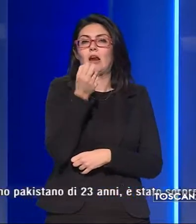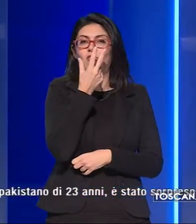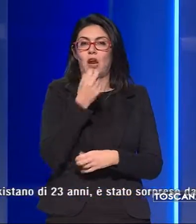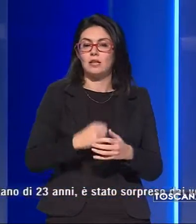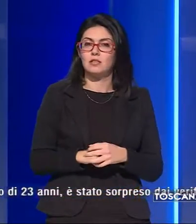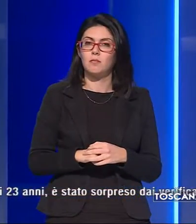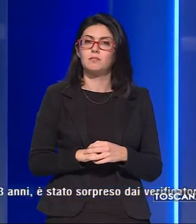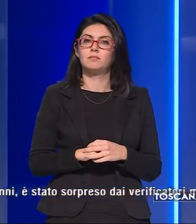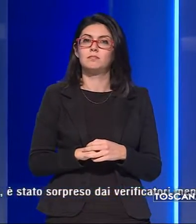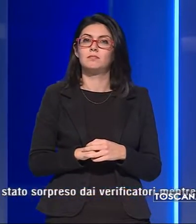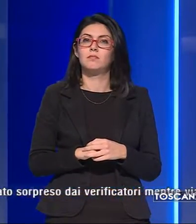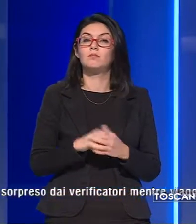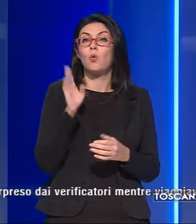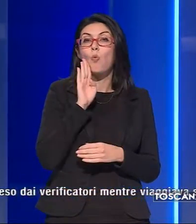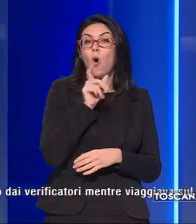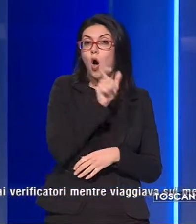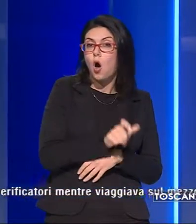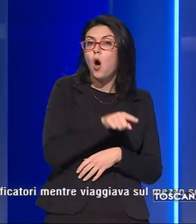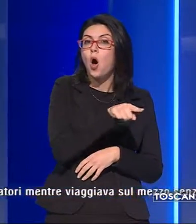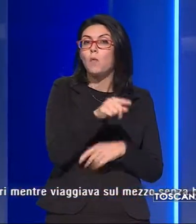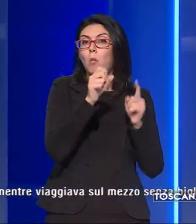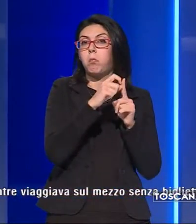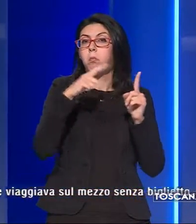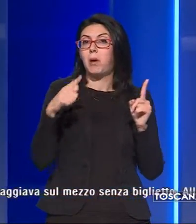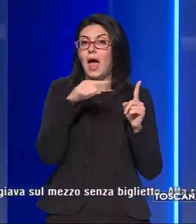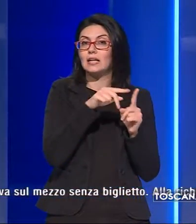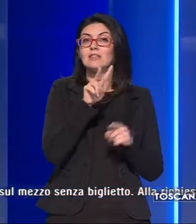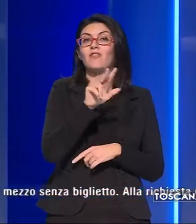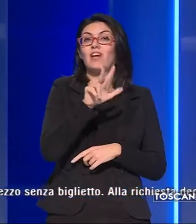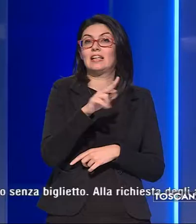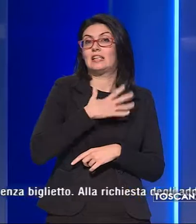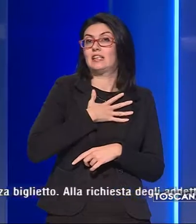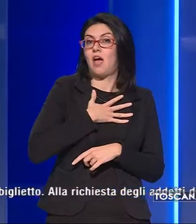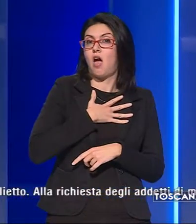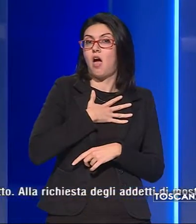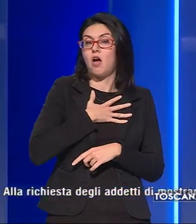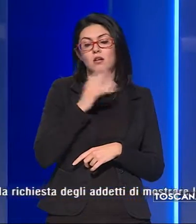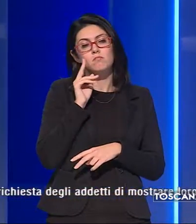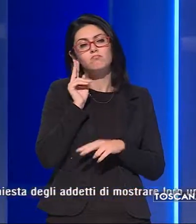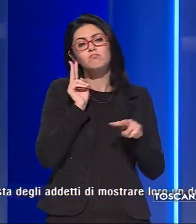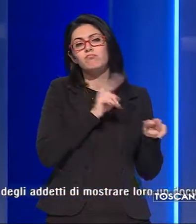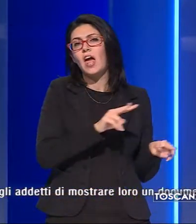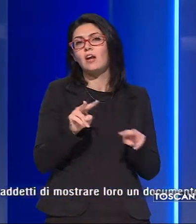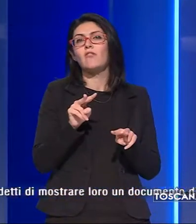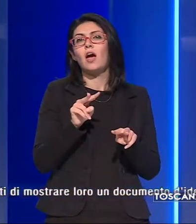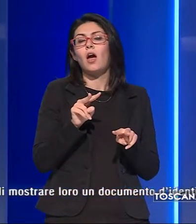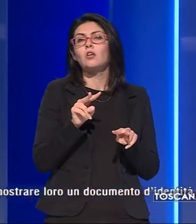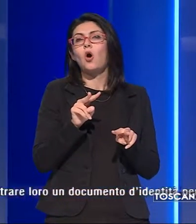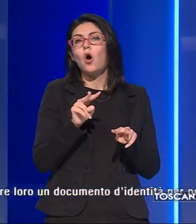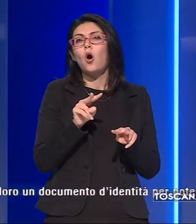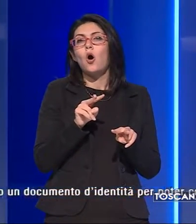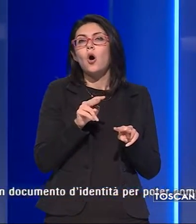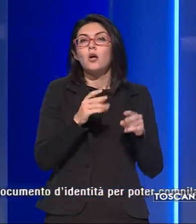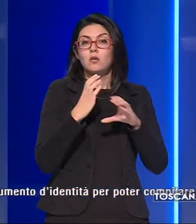Firenze. L'uomo, un cittadino pakistano di 23 anni, è stato sorpreso dai verificatori mentre